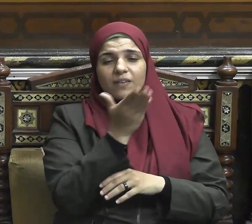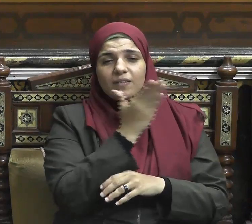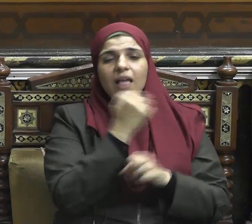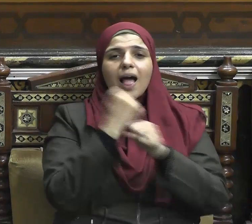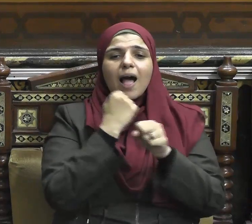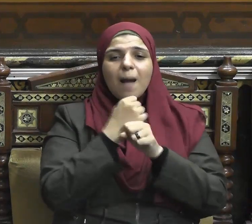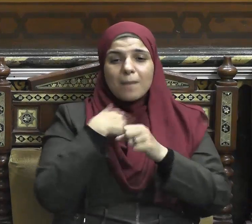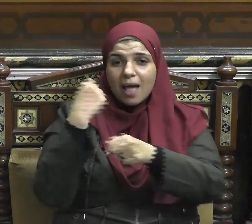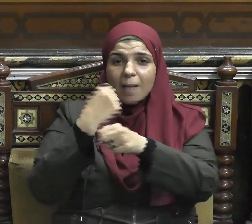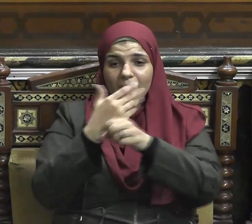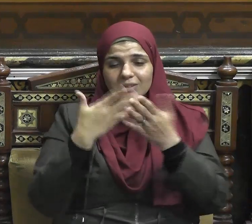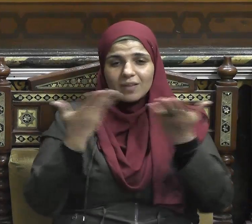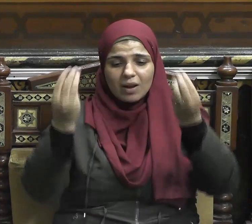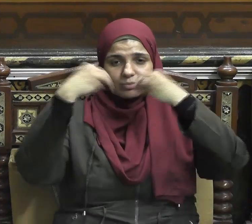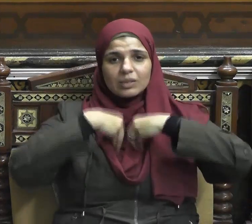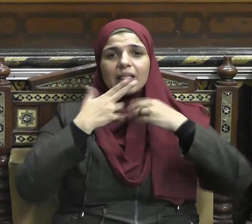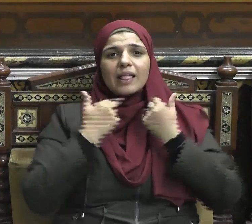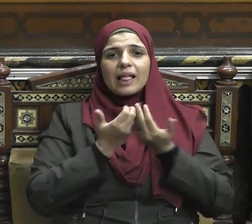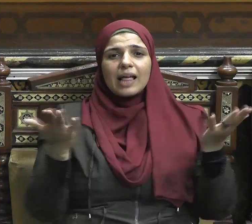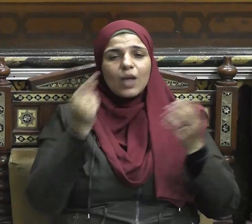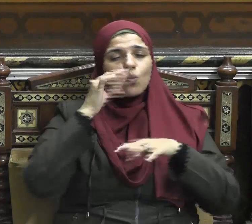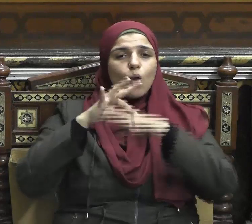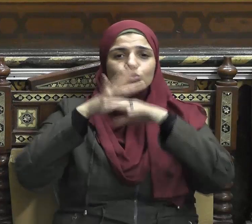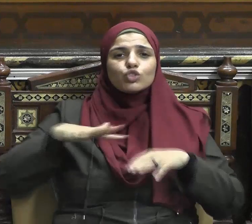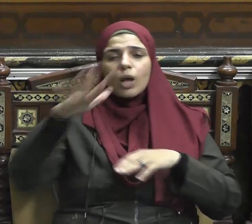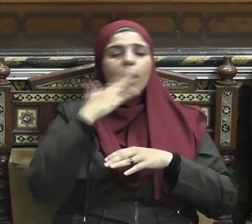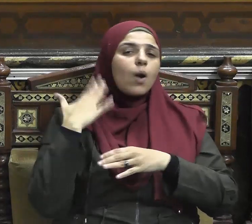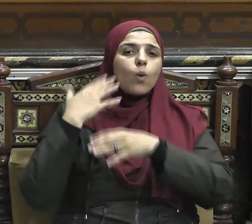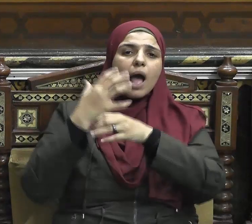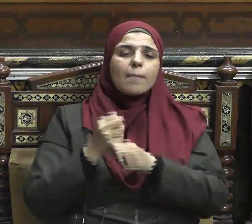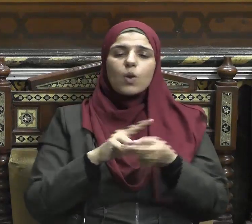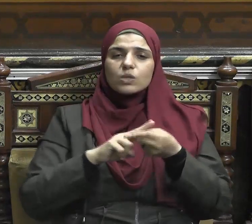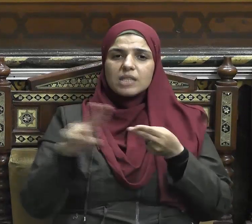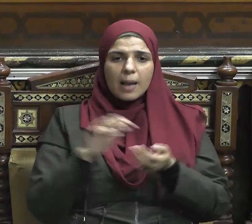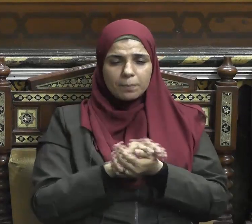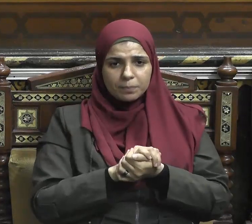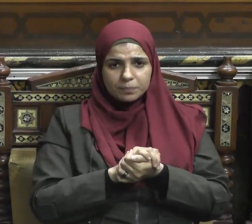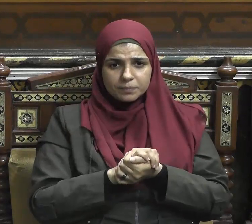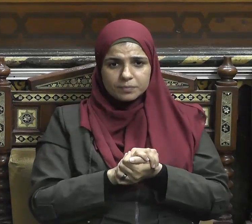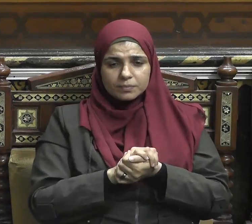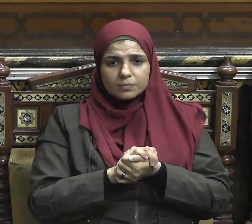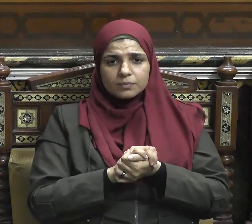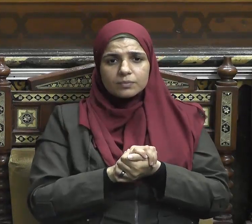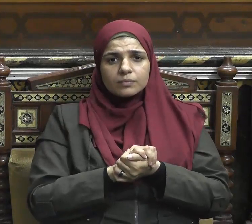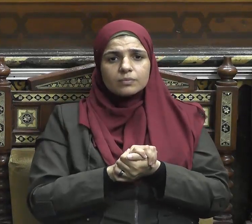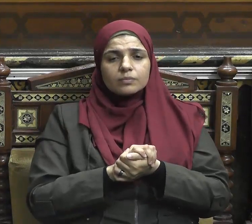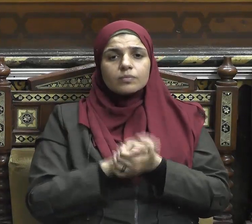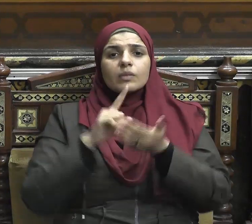من حج لله فلم يرفث ولم يفسق رجعك يوم